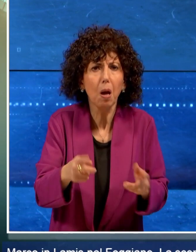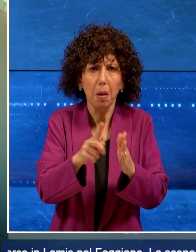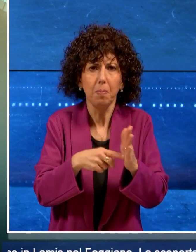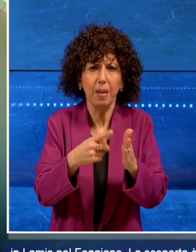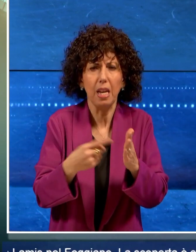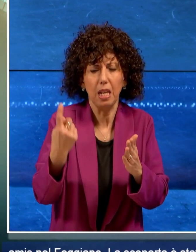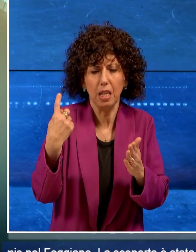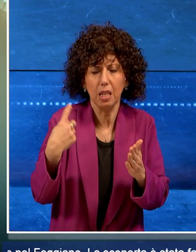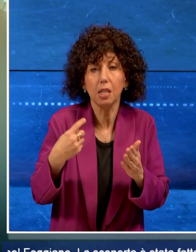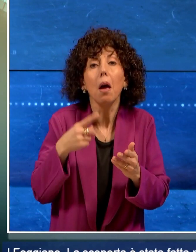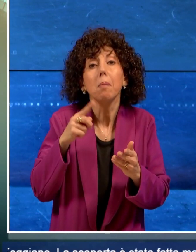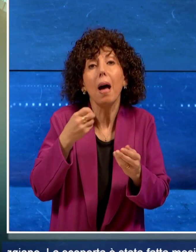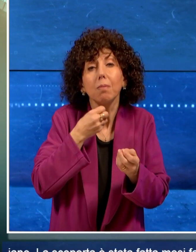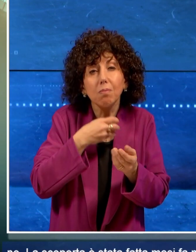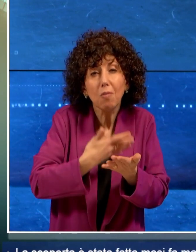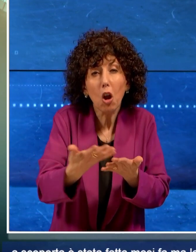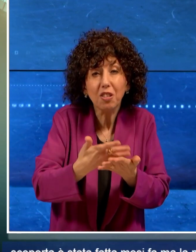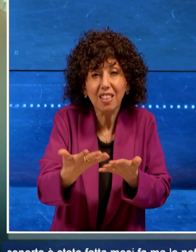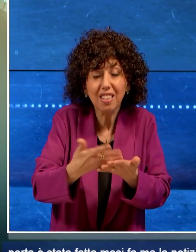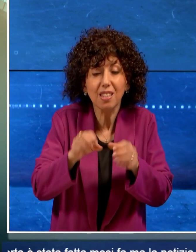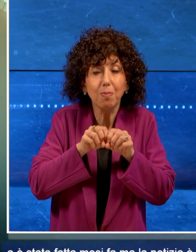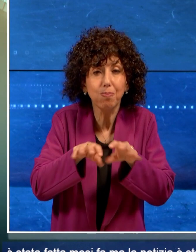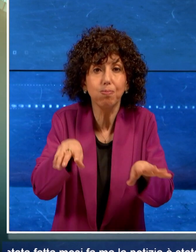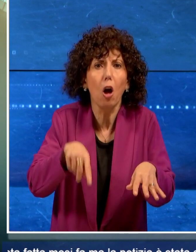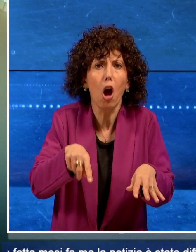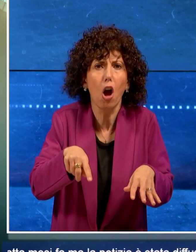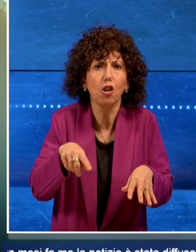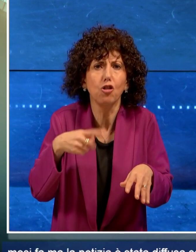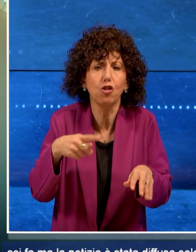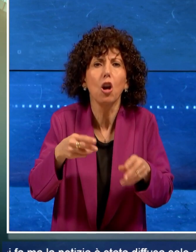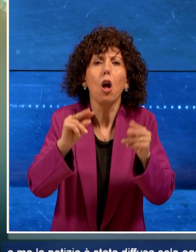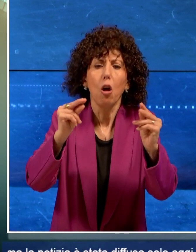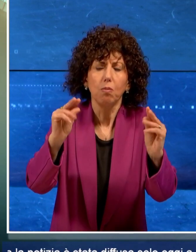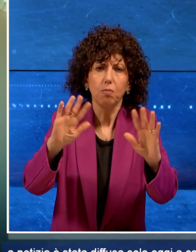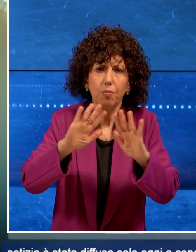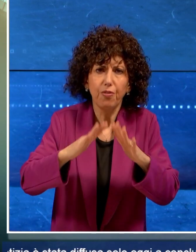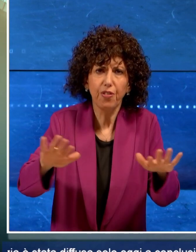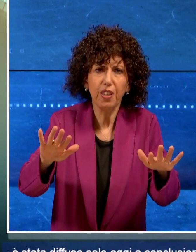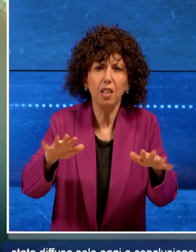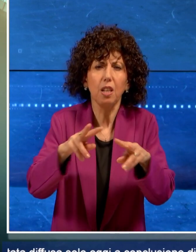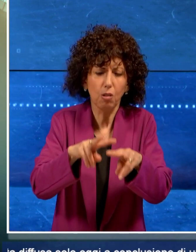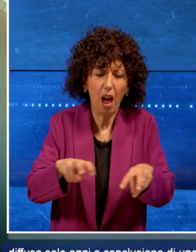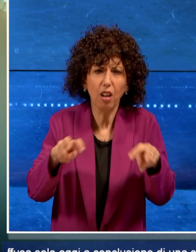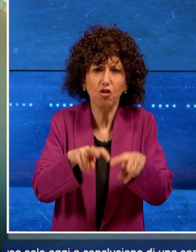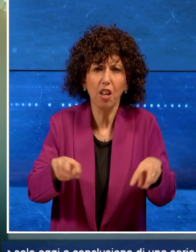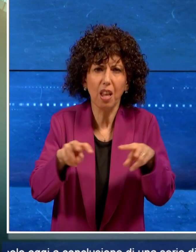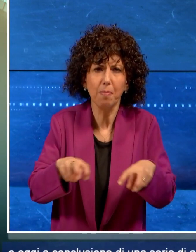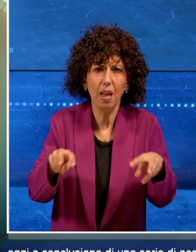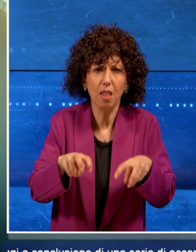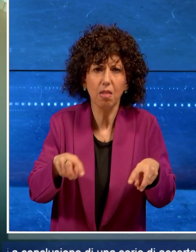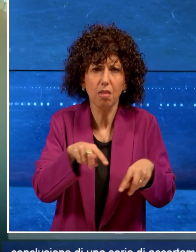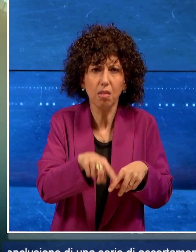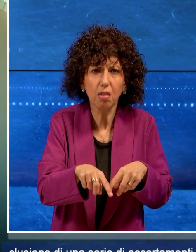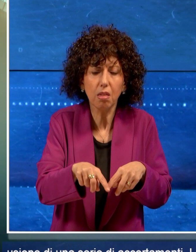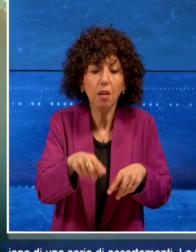mesi fa ma la notizia è stata diffusa soltanto oggi a conclusione di una serie di accertamenti.